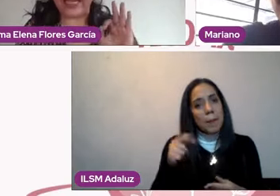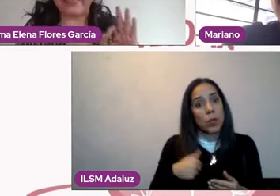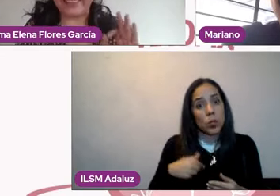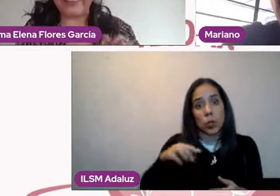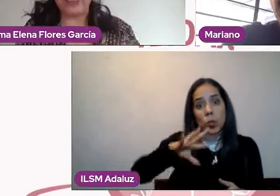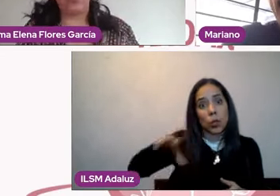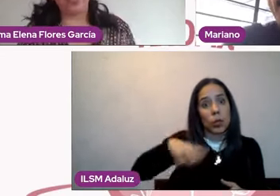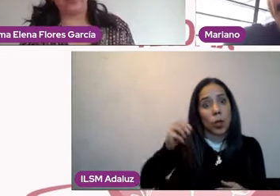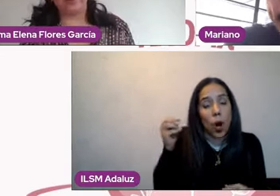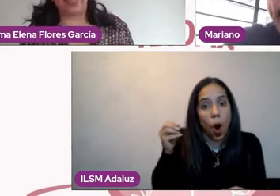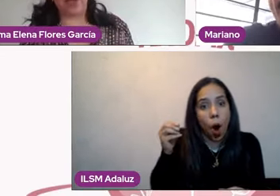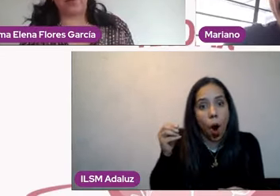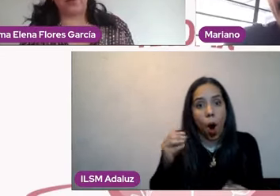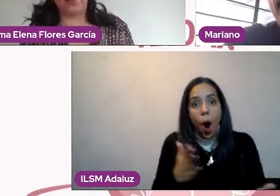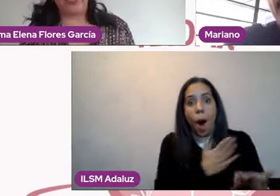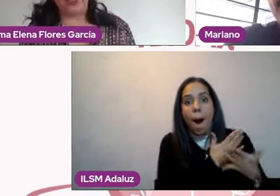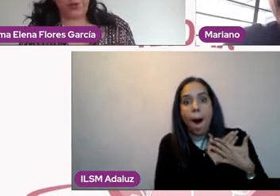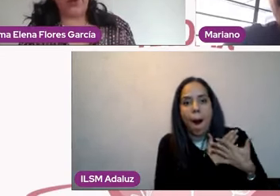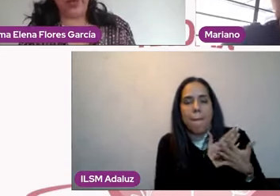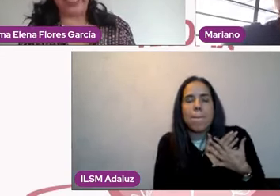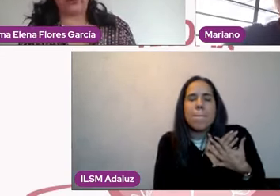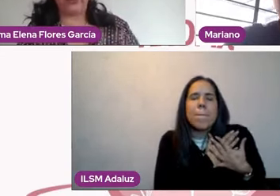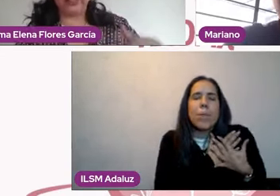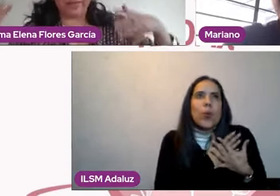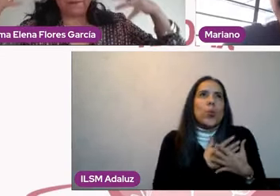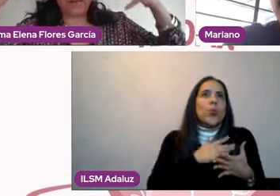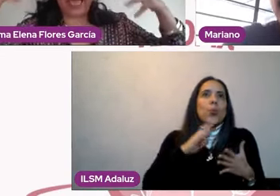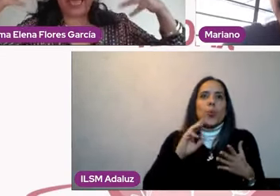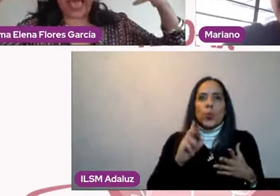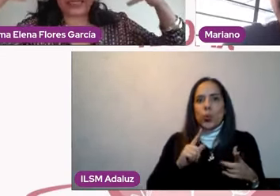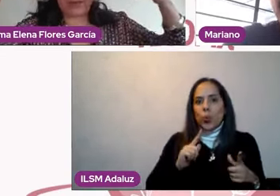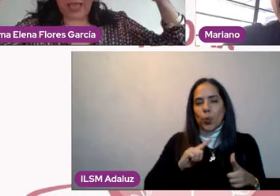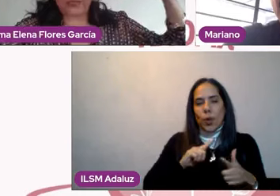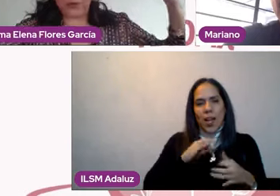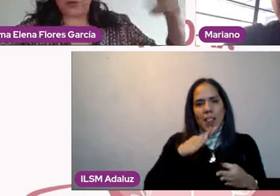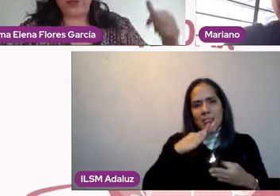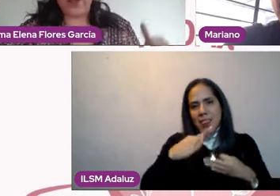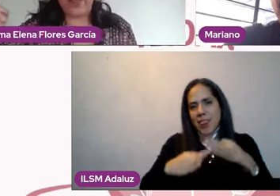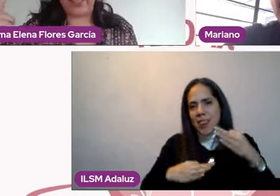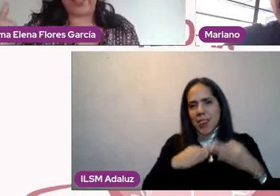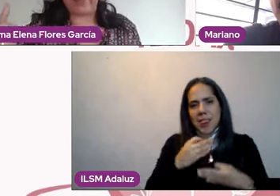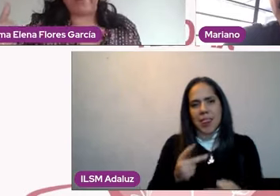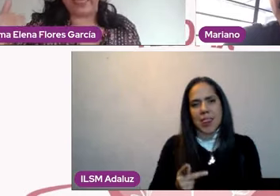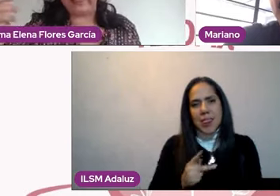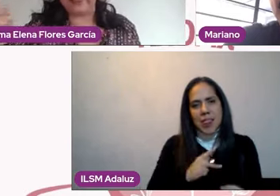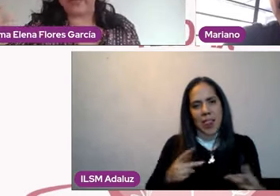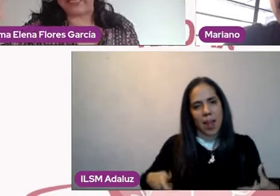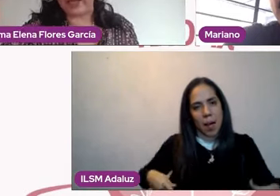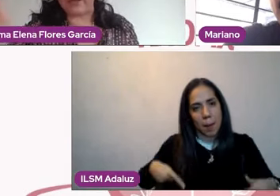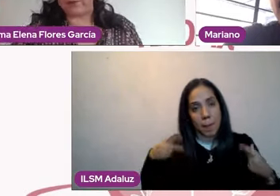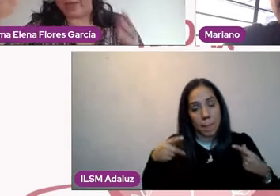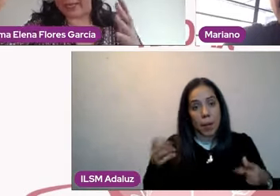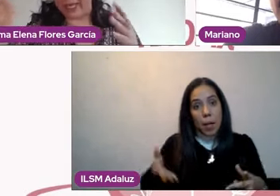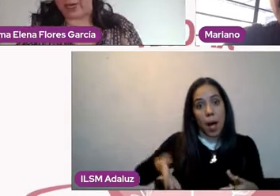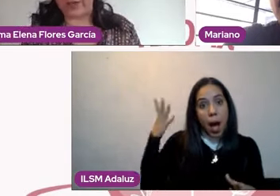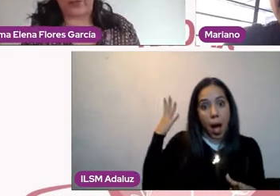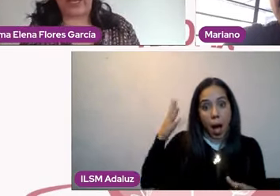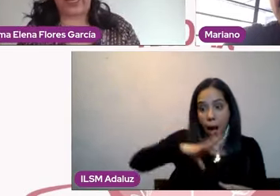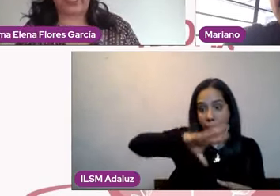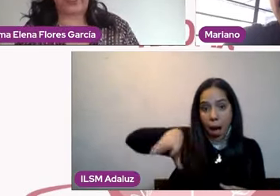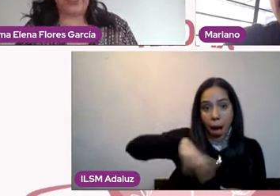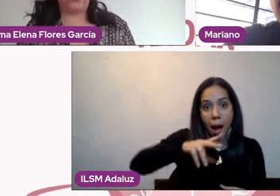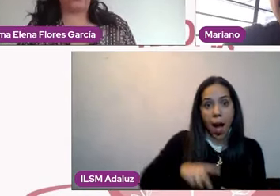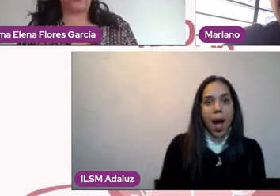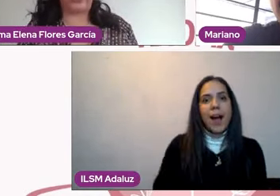vida a los 35 años, Mariano. ¿No? Y entonces hace unos meses platicaba con mi amiga, que